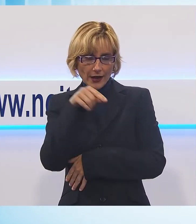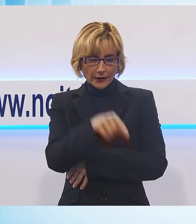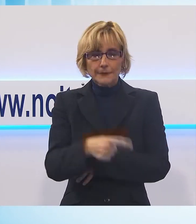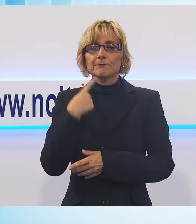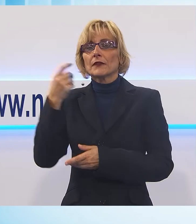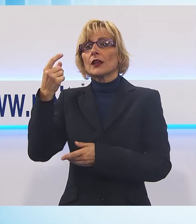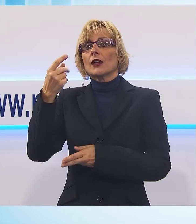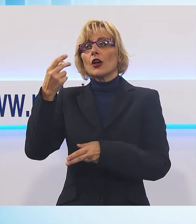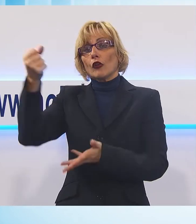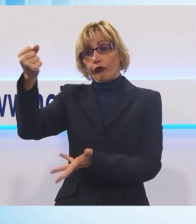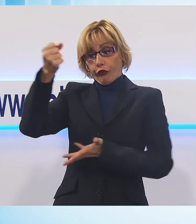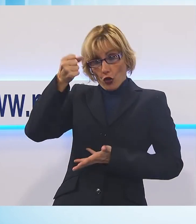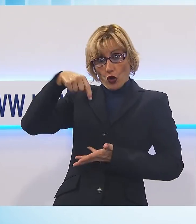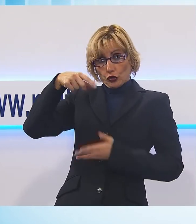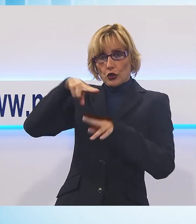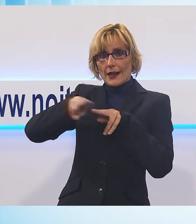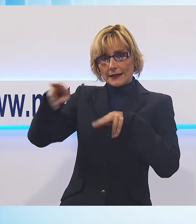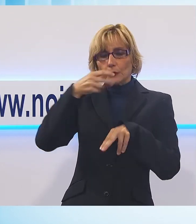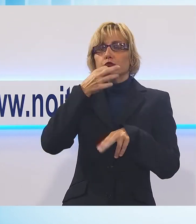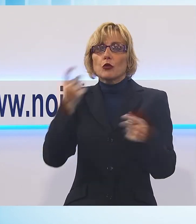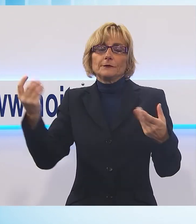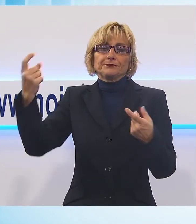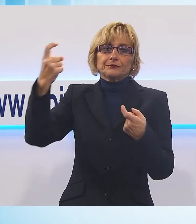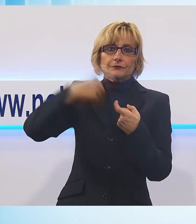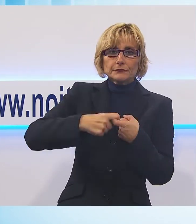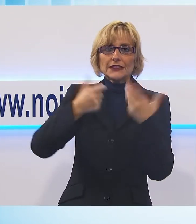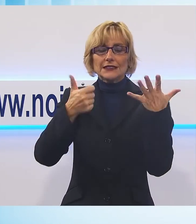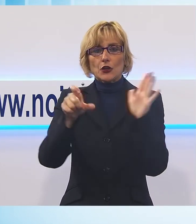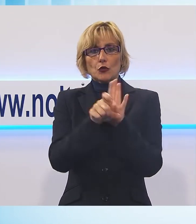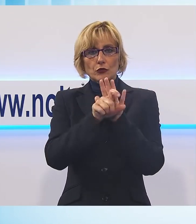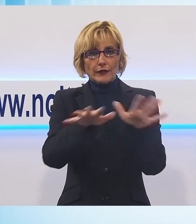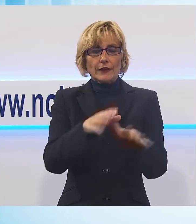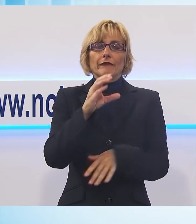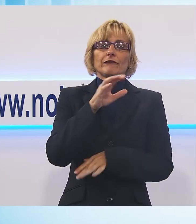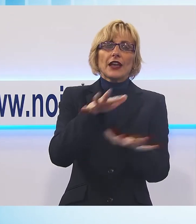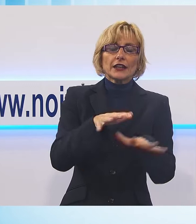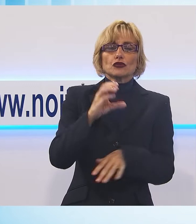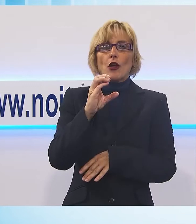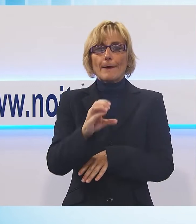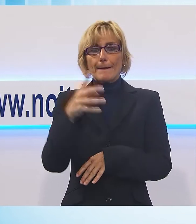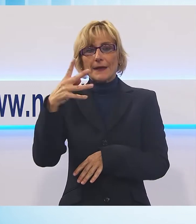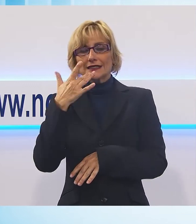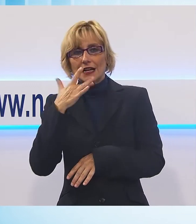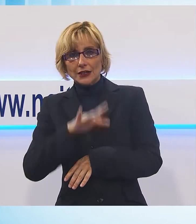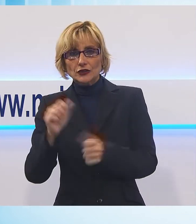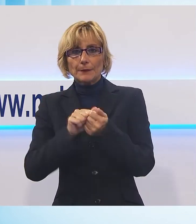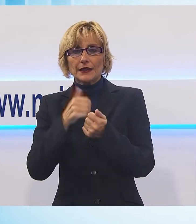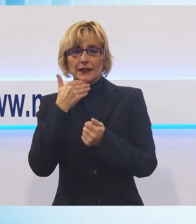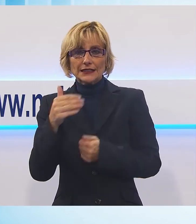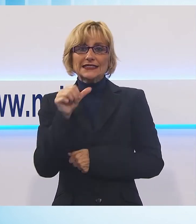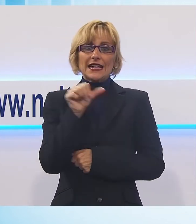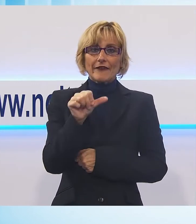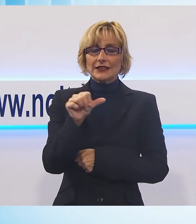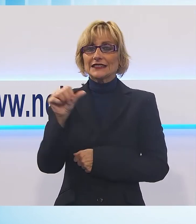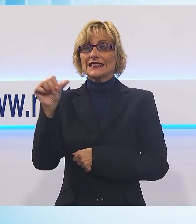nazionale cui potranno accedere 6 comuni della Versilia Viareggio, Camaiore, Massarosa, Pietrasanta, Seravezza e